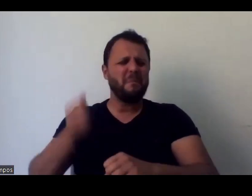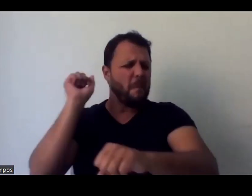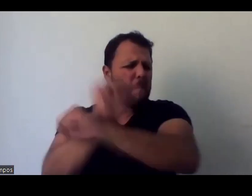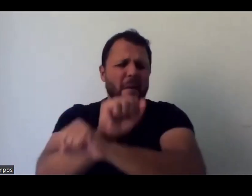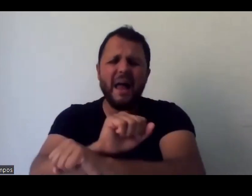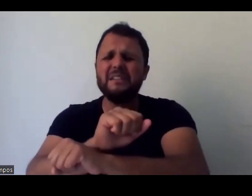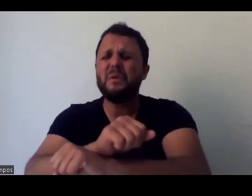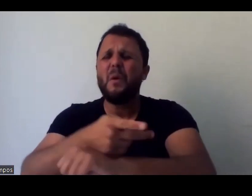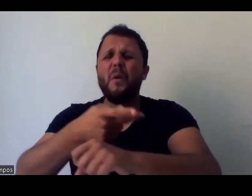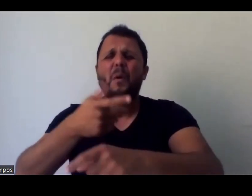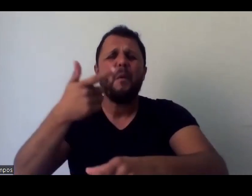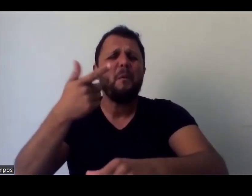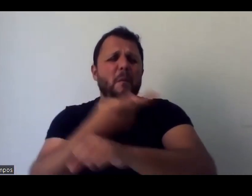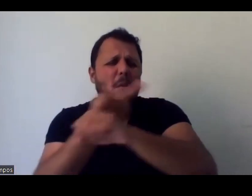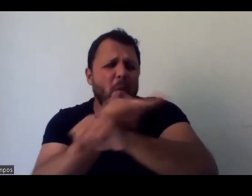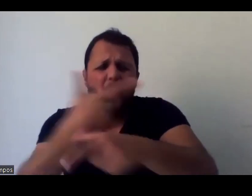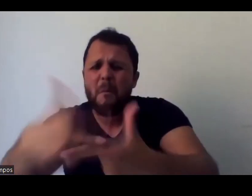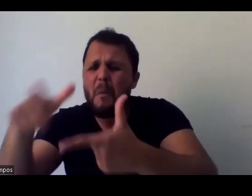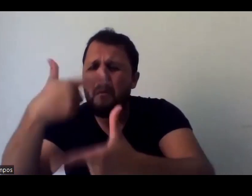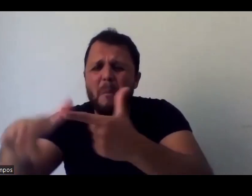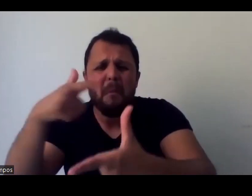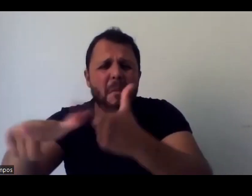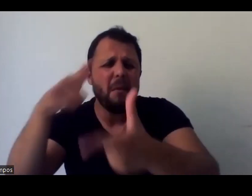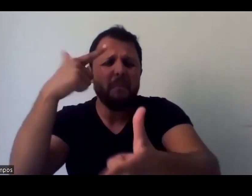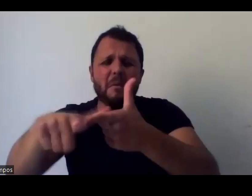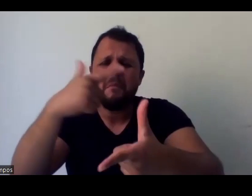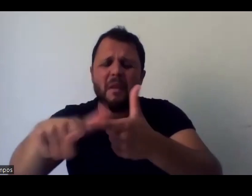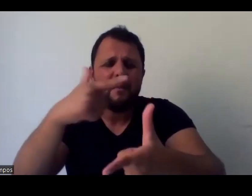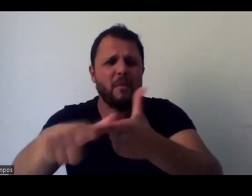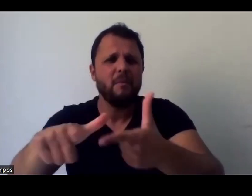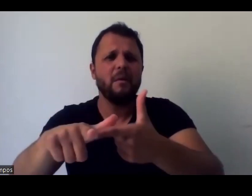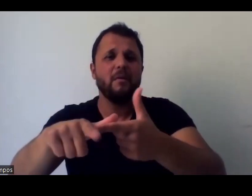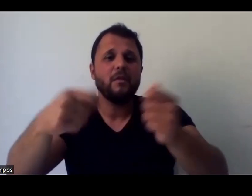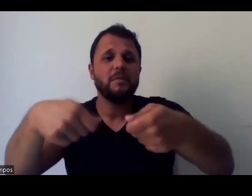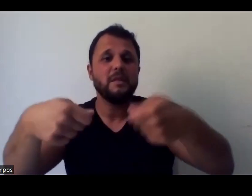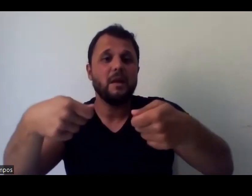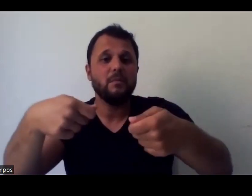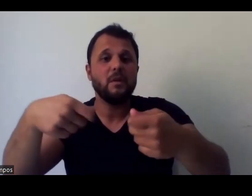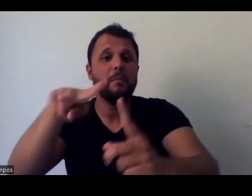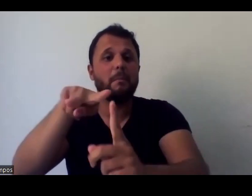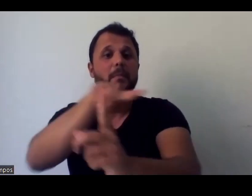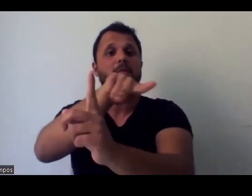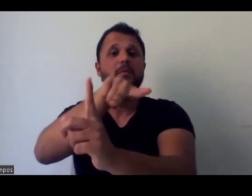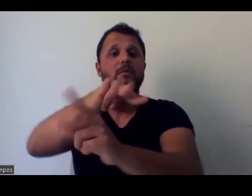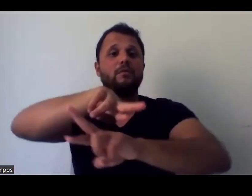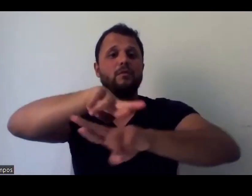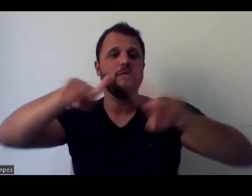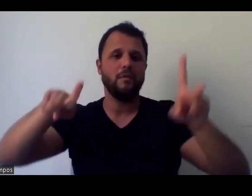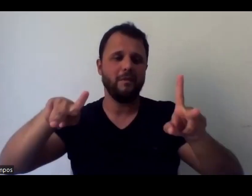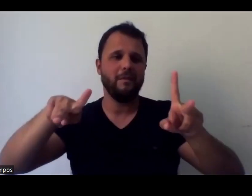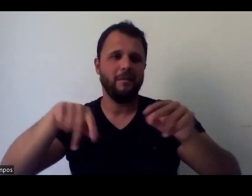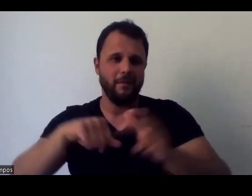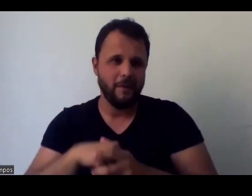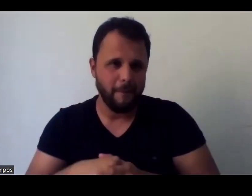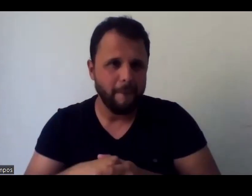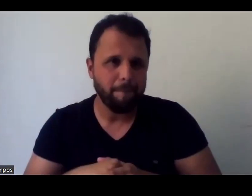porque fato é que tem algo muito maior que está acontecendo também e que nós todos participamos, precisamos